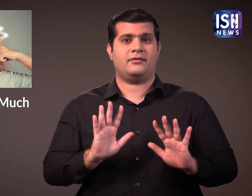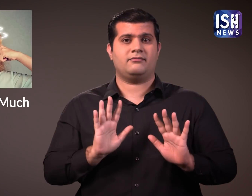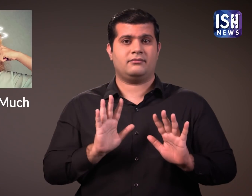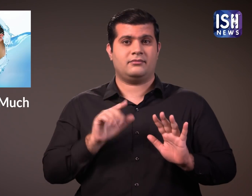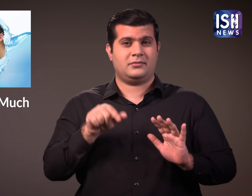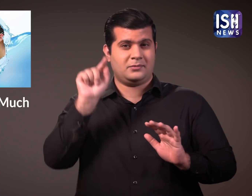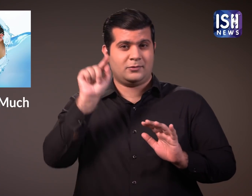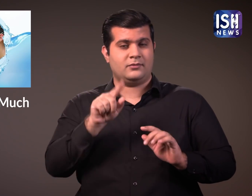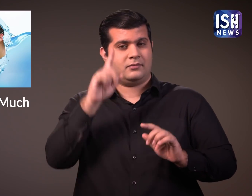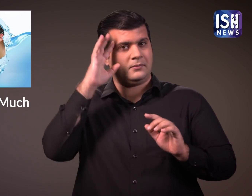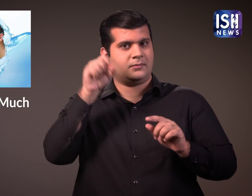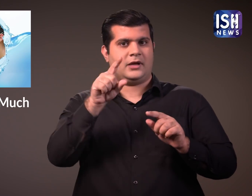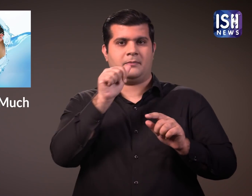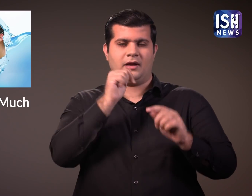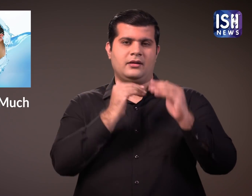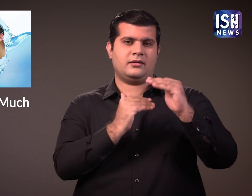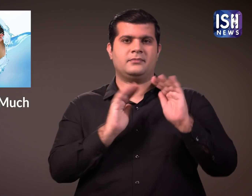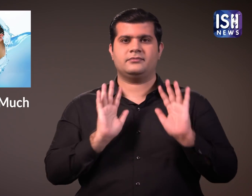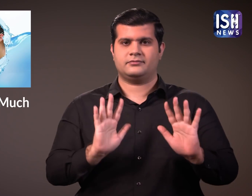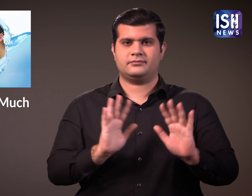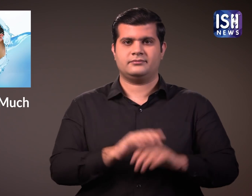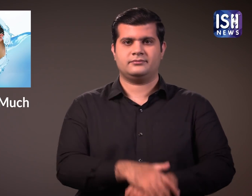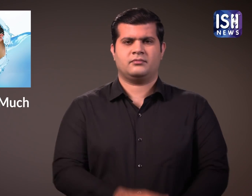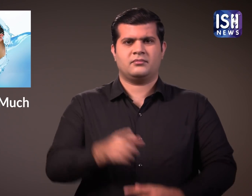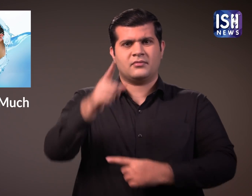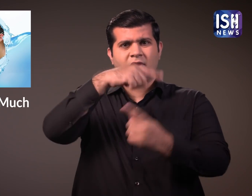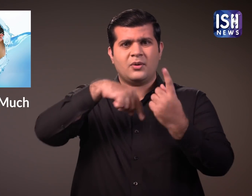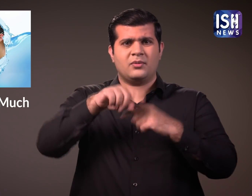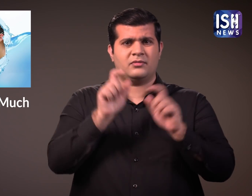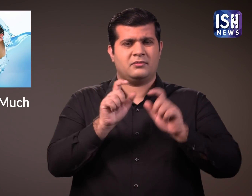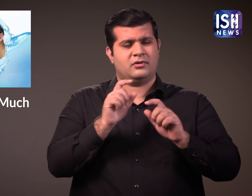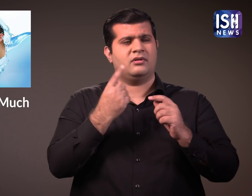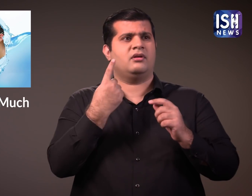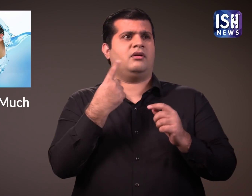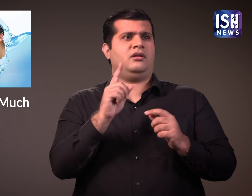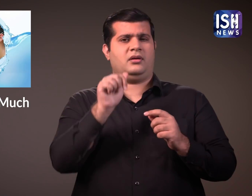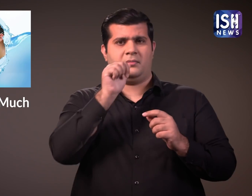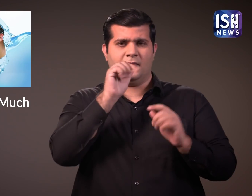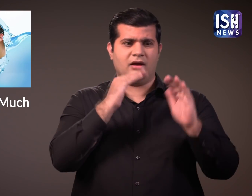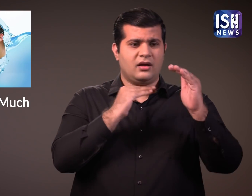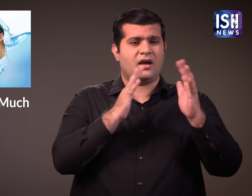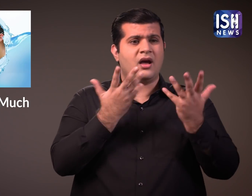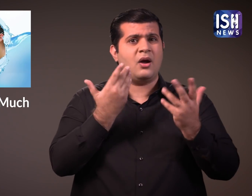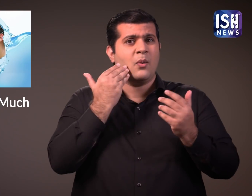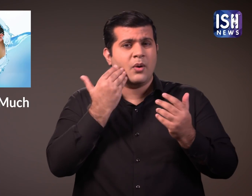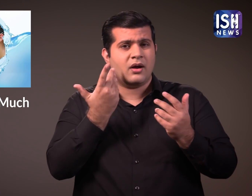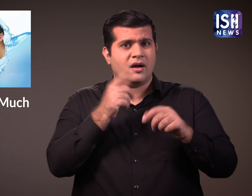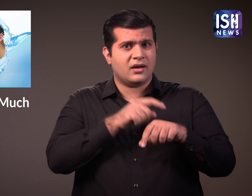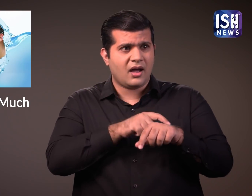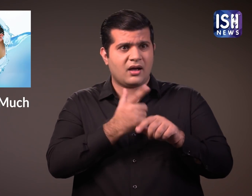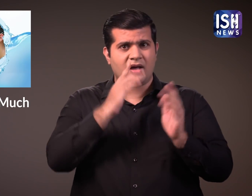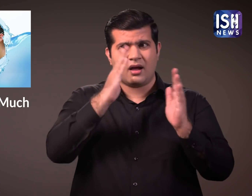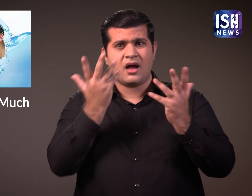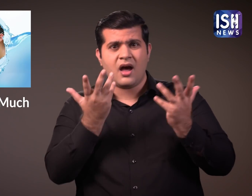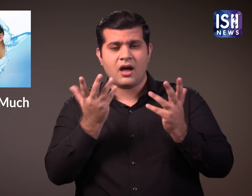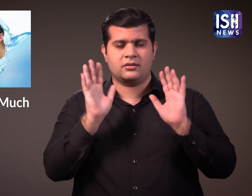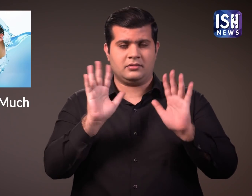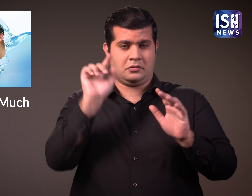इन बातों को याद रखे और अपने पानी के सेवन पर नियंत्रन रखिए अब आप सोच रहे होंगे कि पानी कब पीना चाहिए मैं आपको